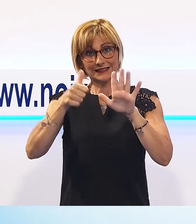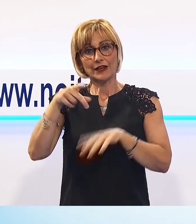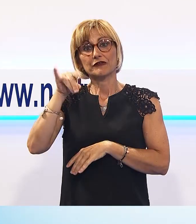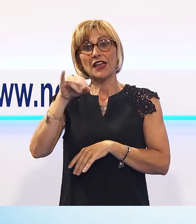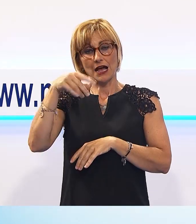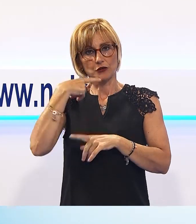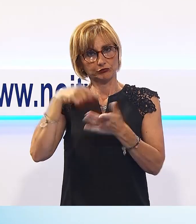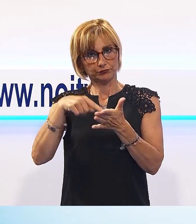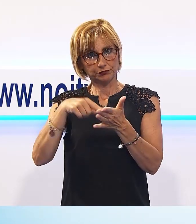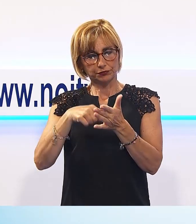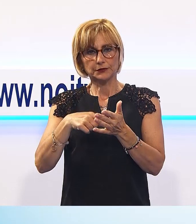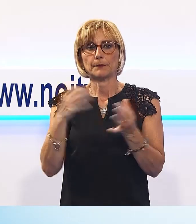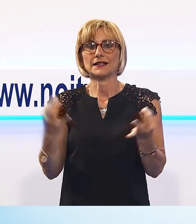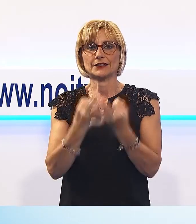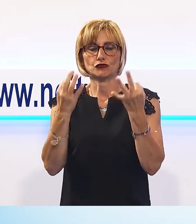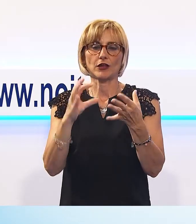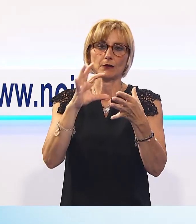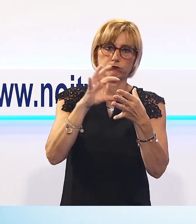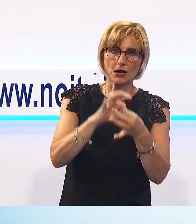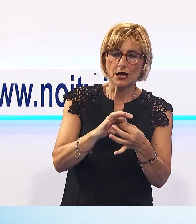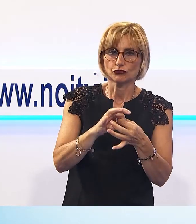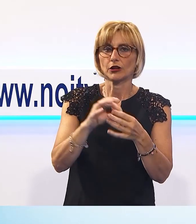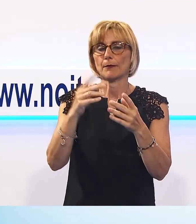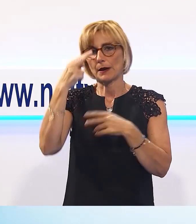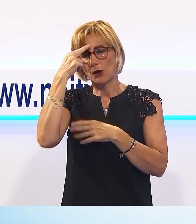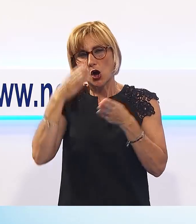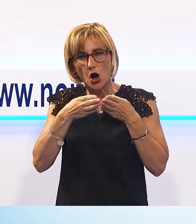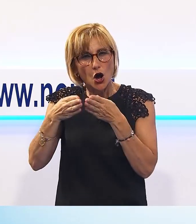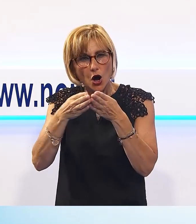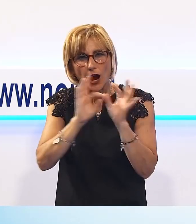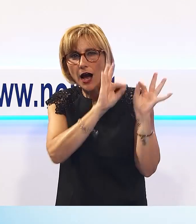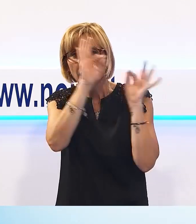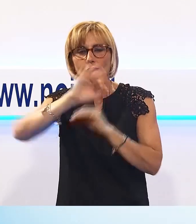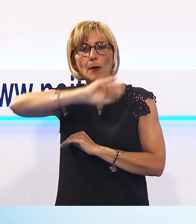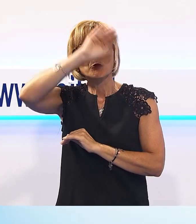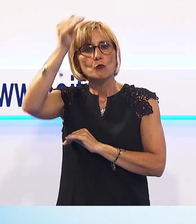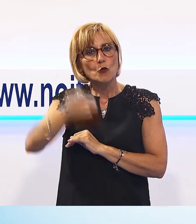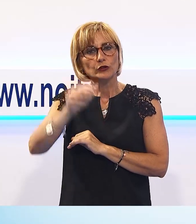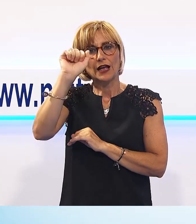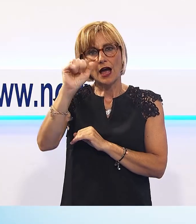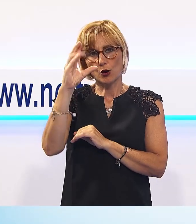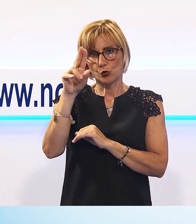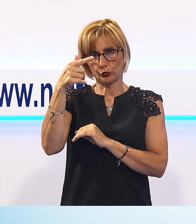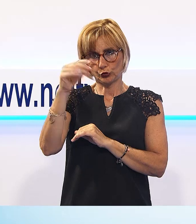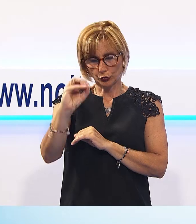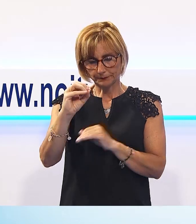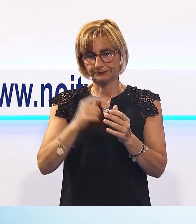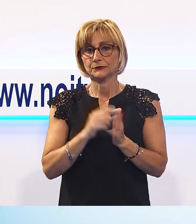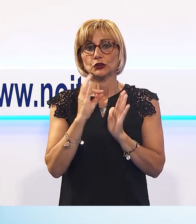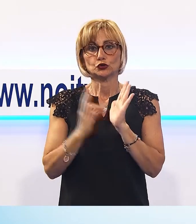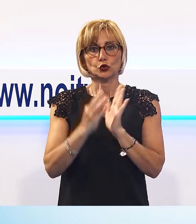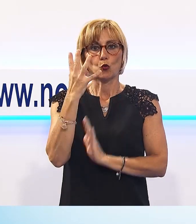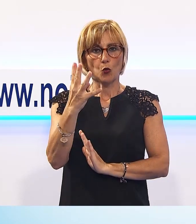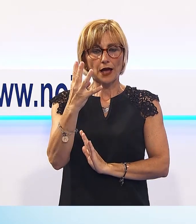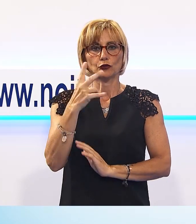sentiero della pace e della memoria, che dalla frazione di Pescaglia porta fino al Monte Acuto. Il 4 agosto, giorno in cui cade l'anniversario dell